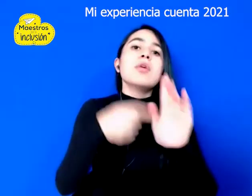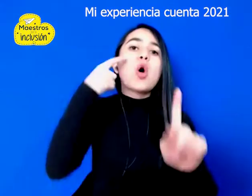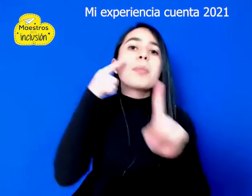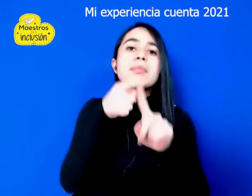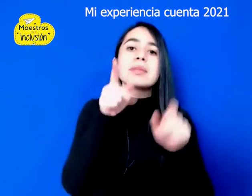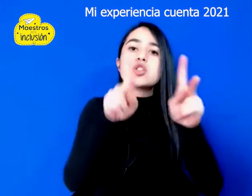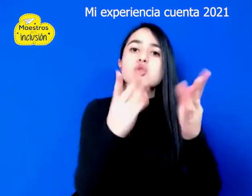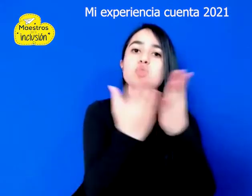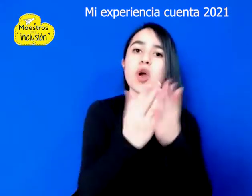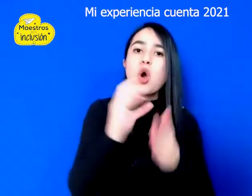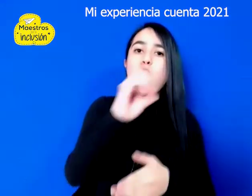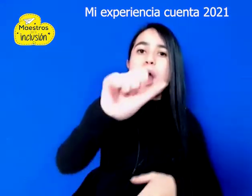de manera innovadora.